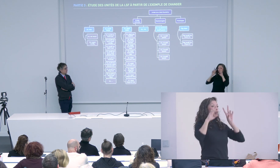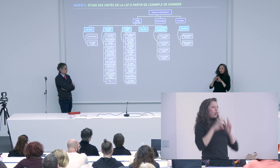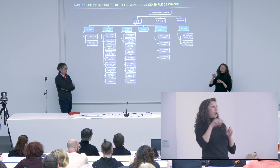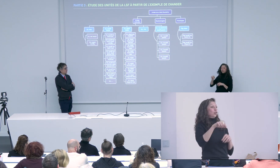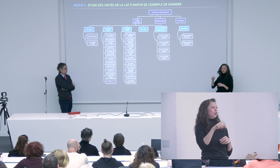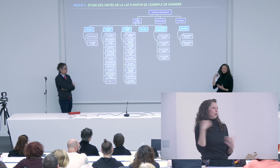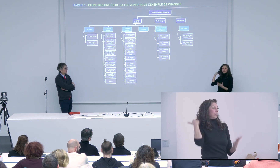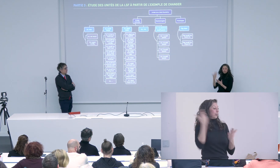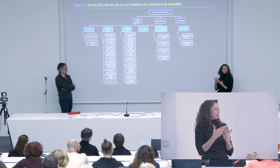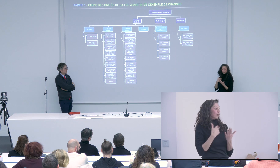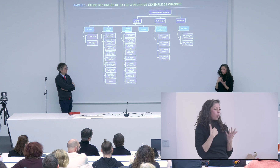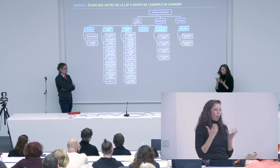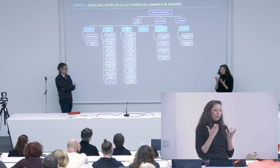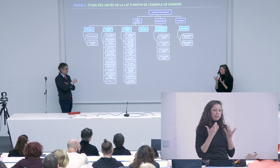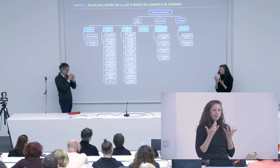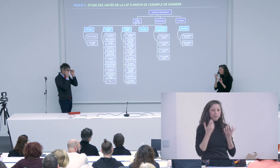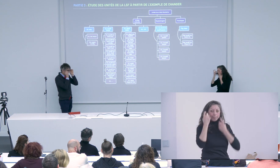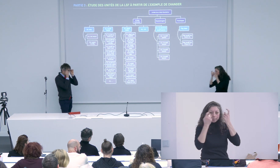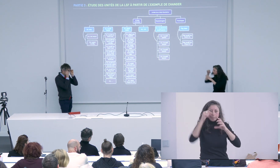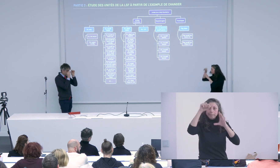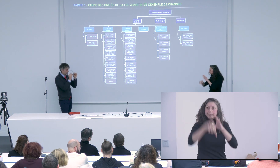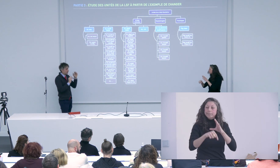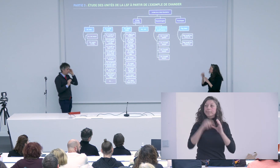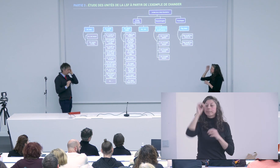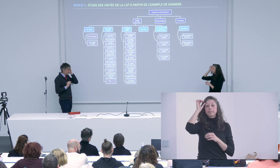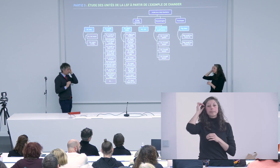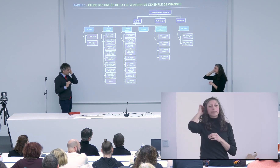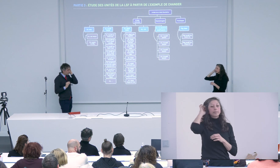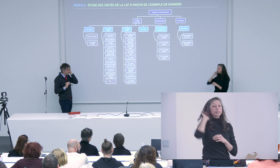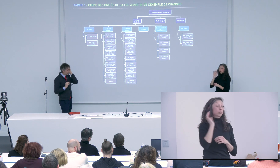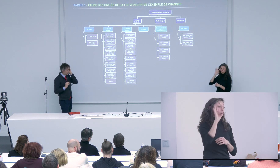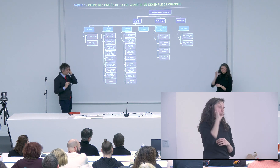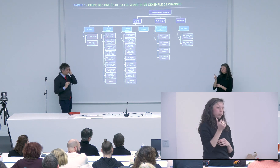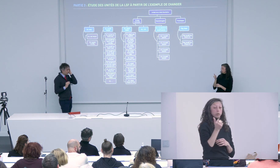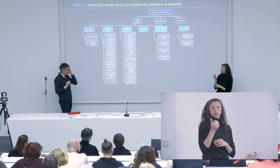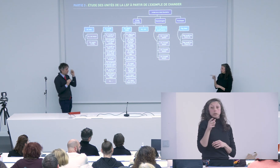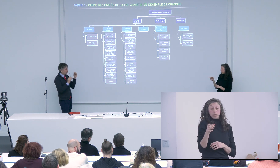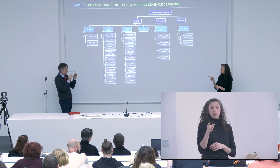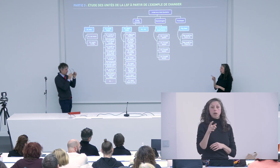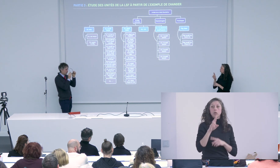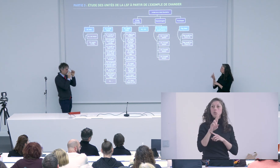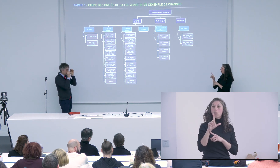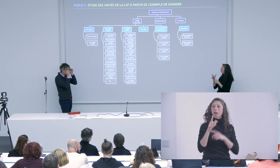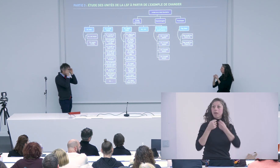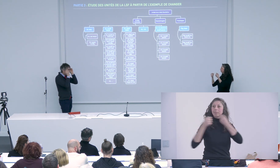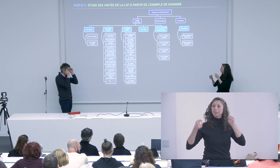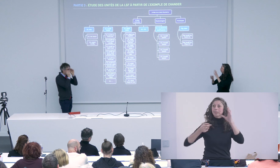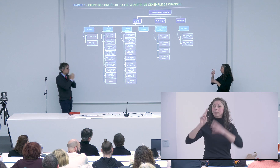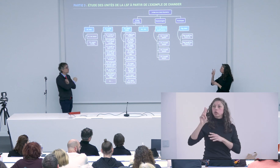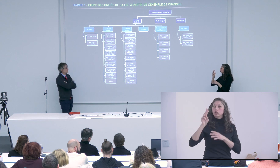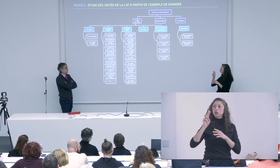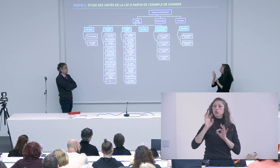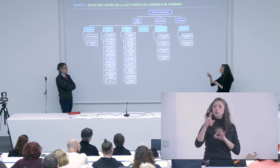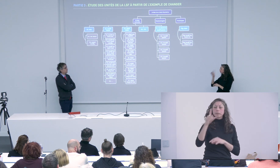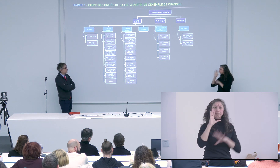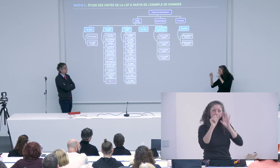qui serait complètement en langue des signes donc il a peu de recherches il n pas de recherches même sur cette dimension là donc c'est pour ça qu